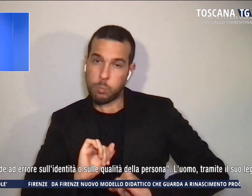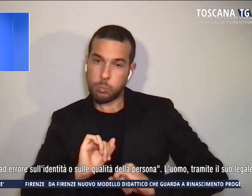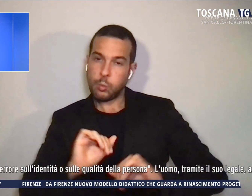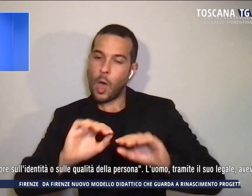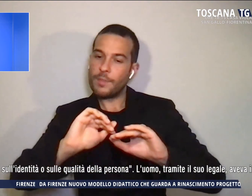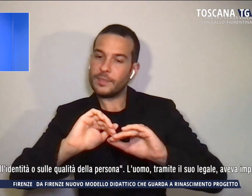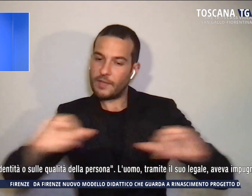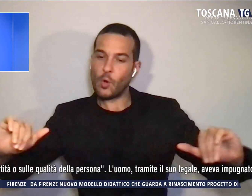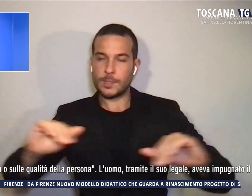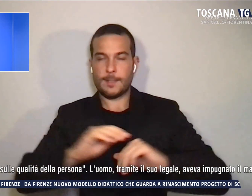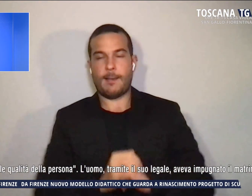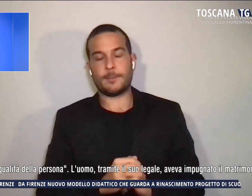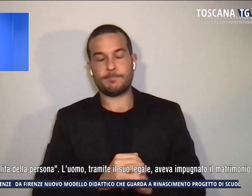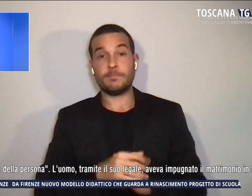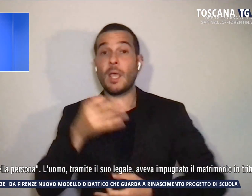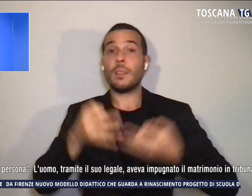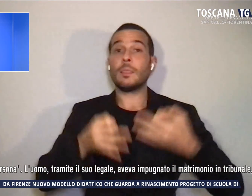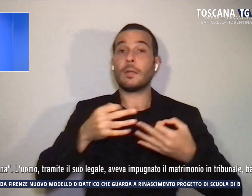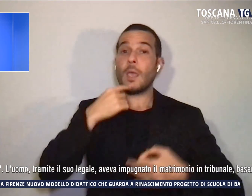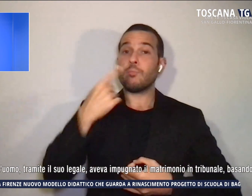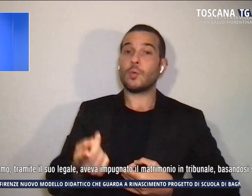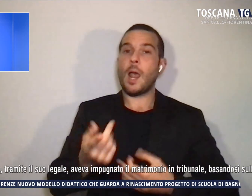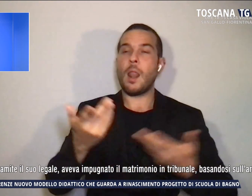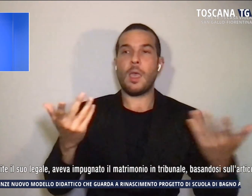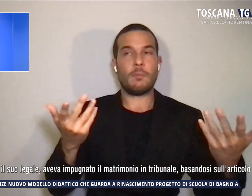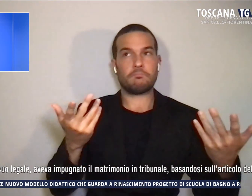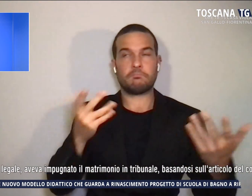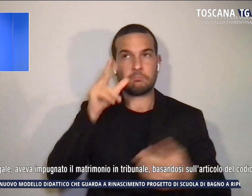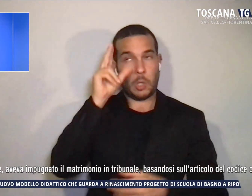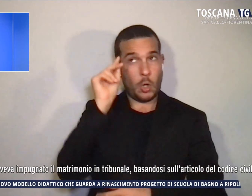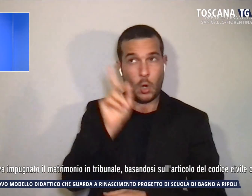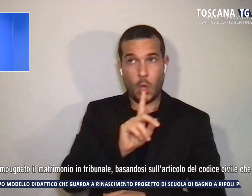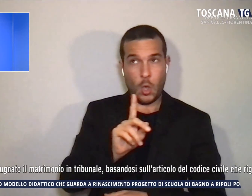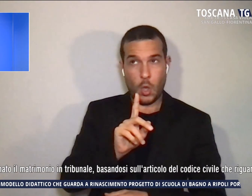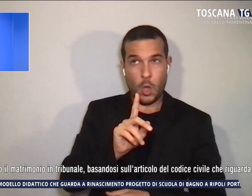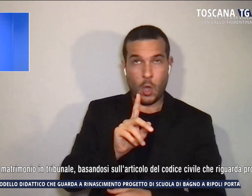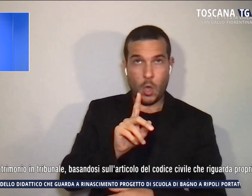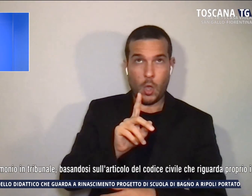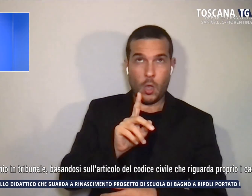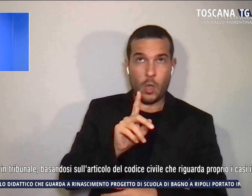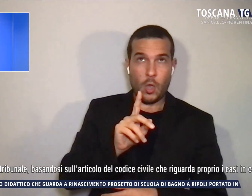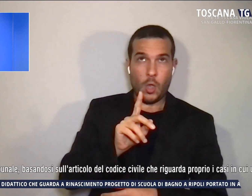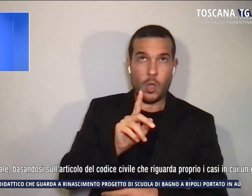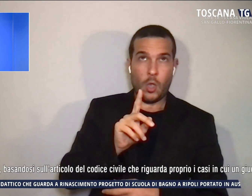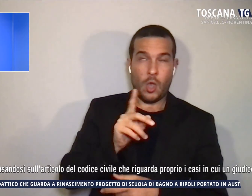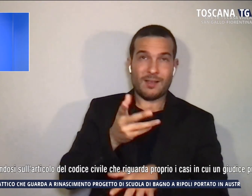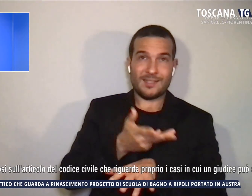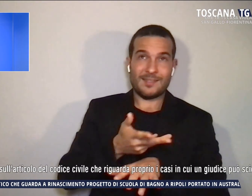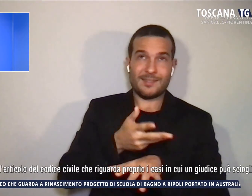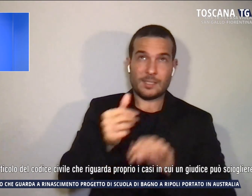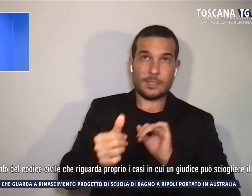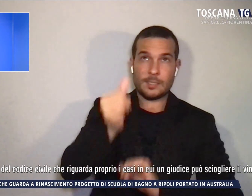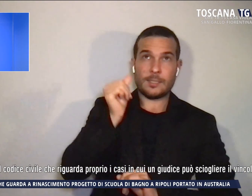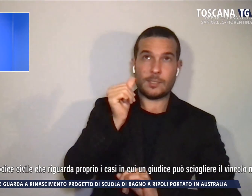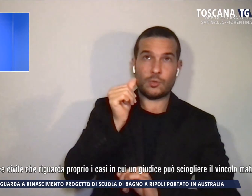Tribunale, infatti, la mancata conoscenza dell'originario sesso del coniuge non corrisponde